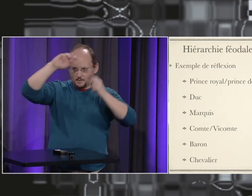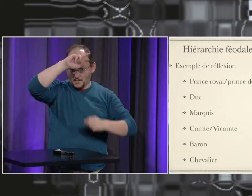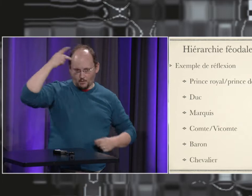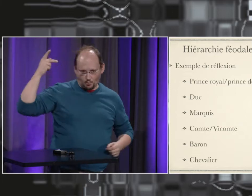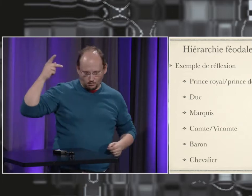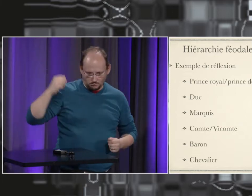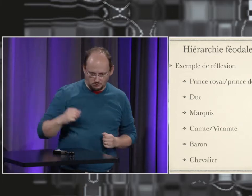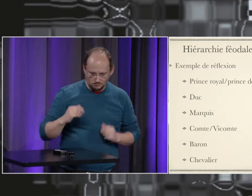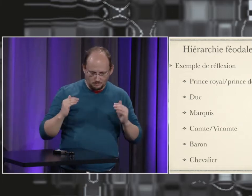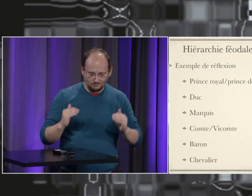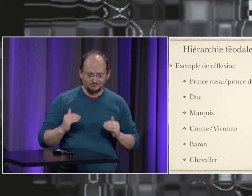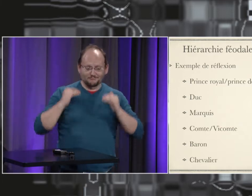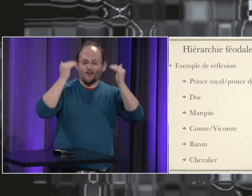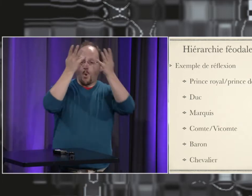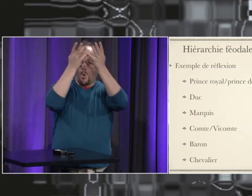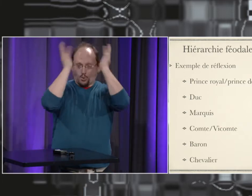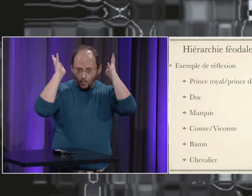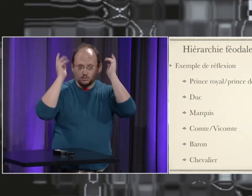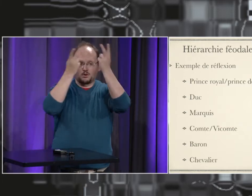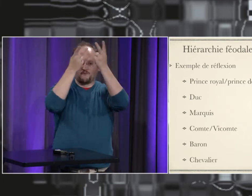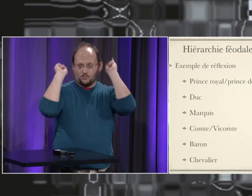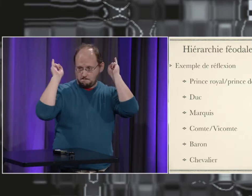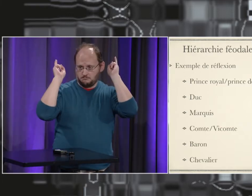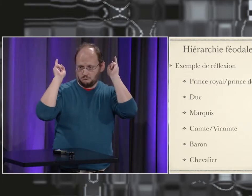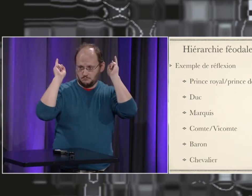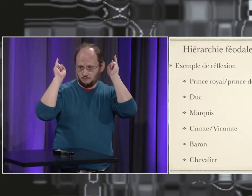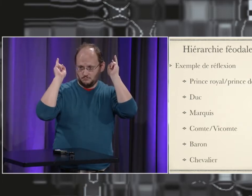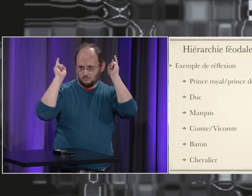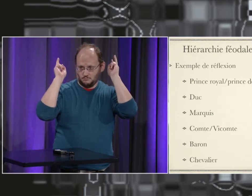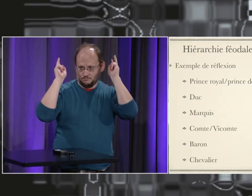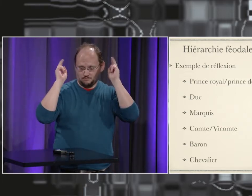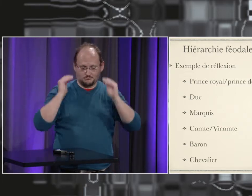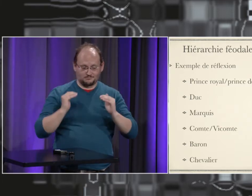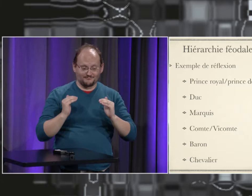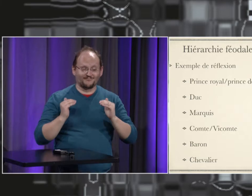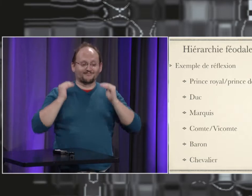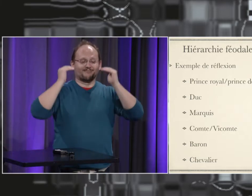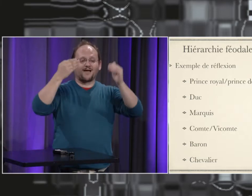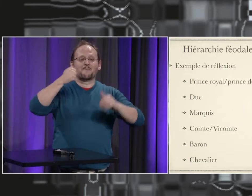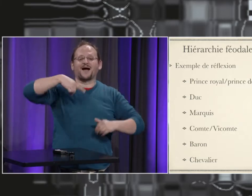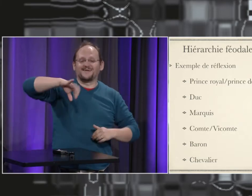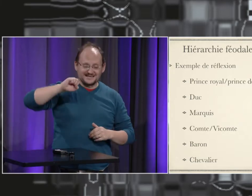avec des dessins faits avec les pierres précieuses et puis comte ou vicomte au dessus